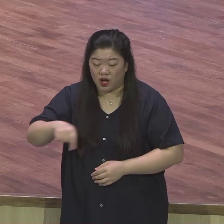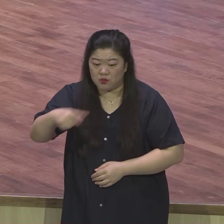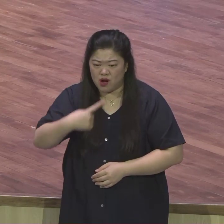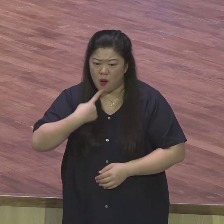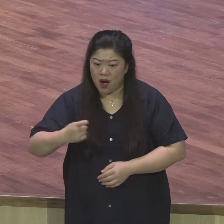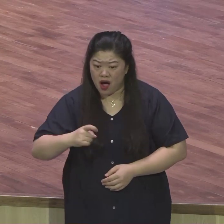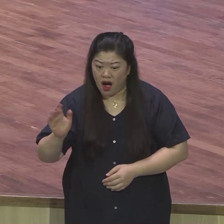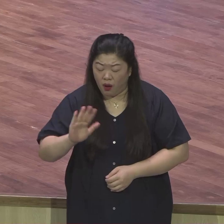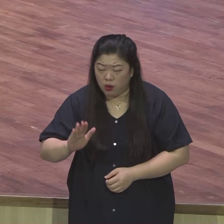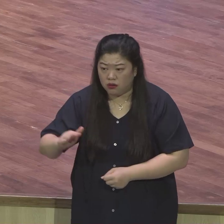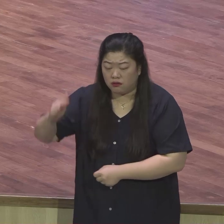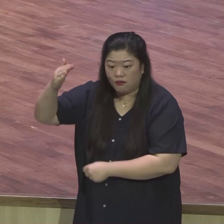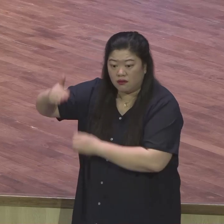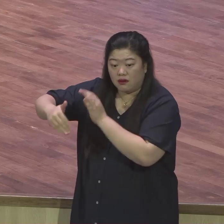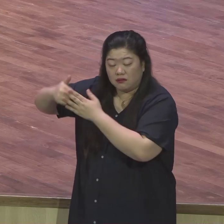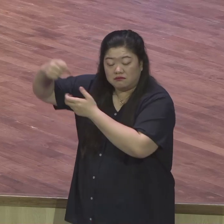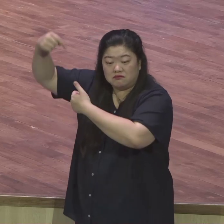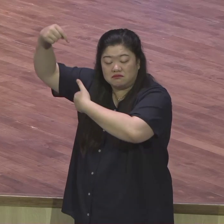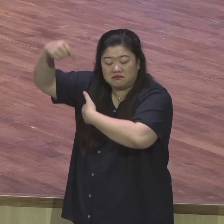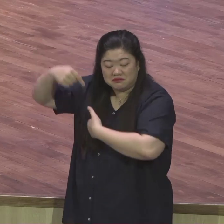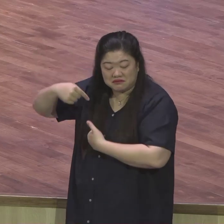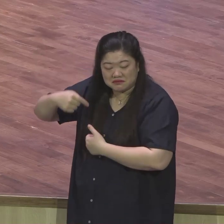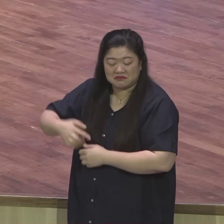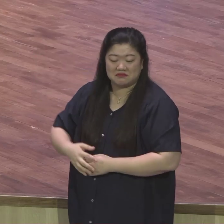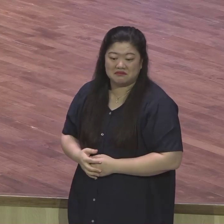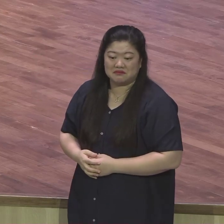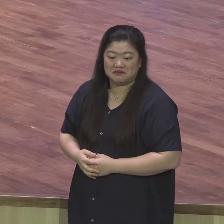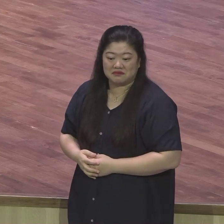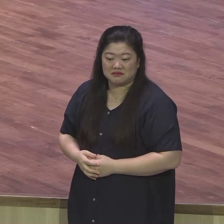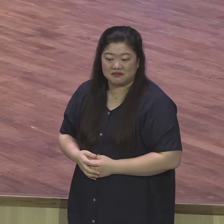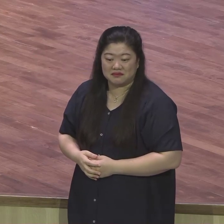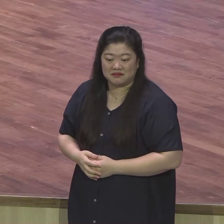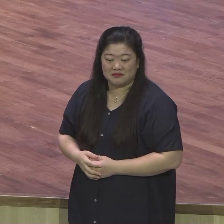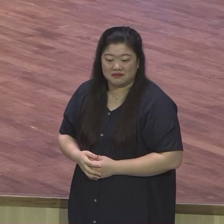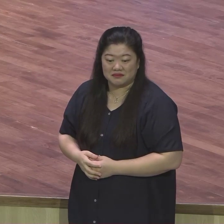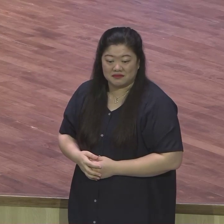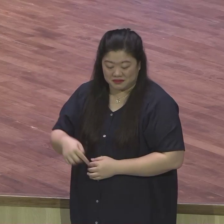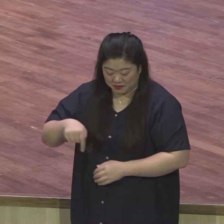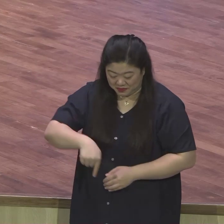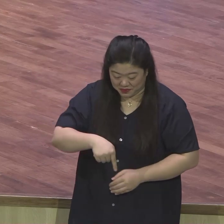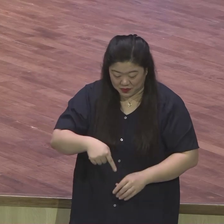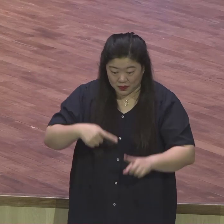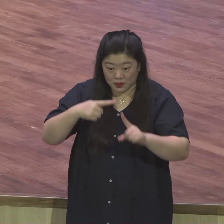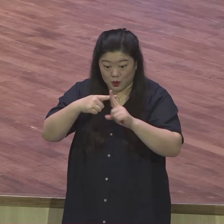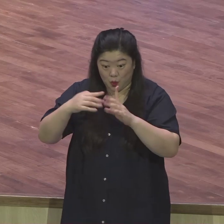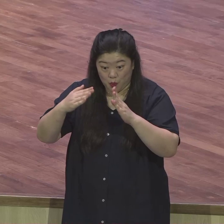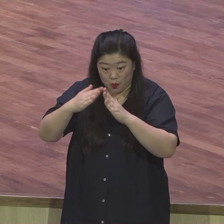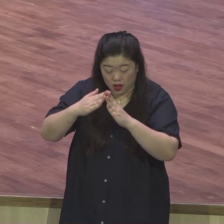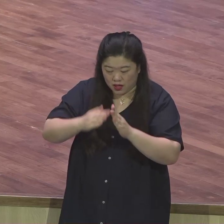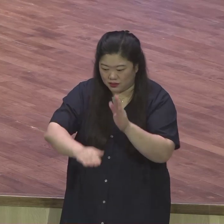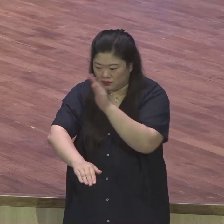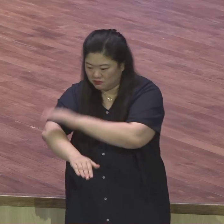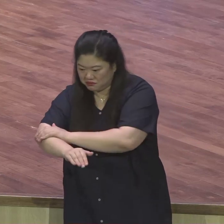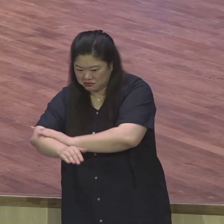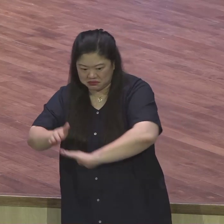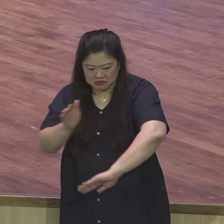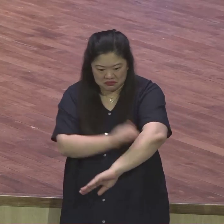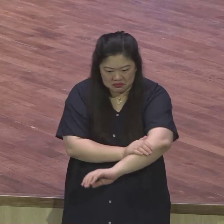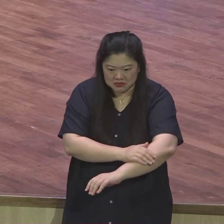기도하시고 우리 교회라는 것은요. 우파도 좌파도 아닙니다. 우리는 하나님 파악입니다. 아시겠어요? 보건만을 위해